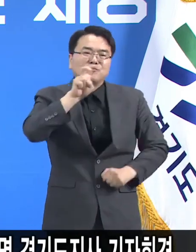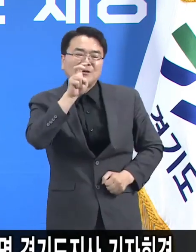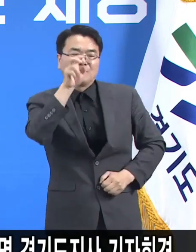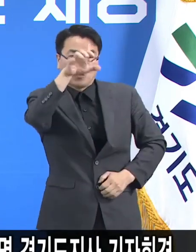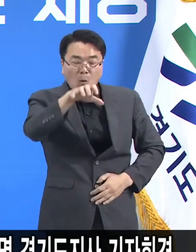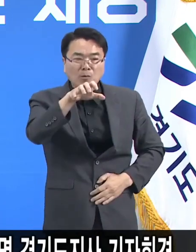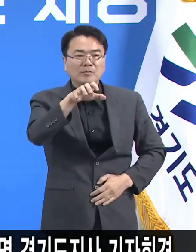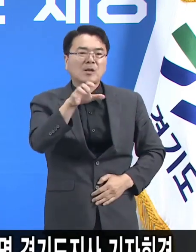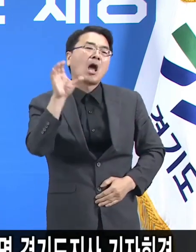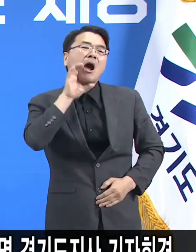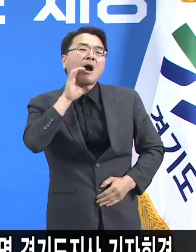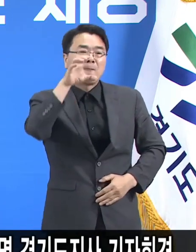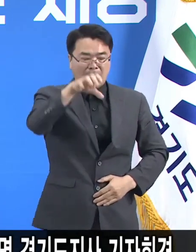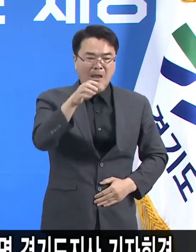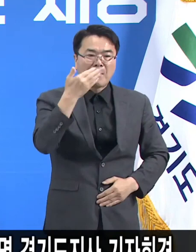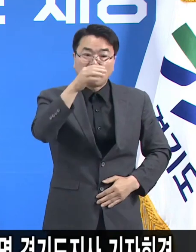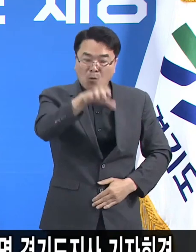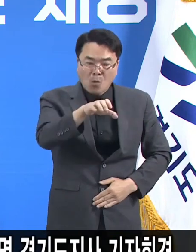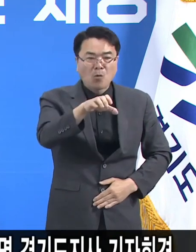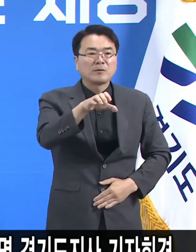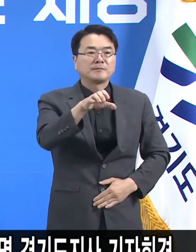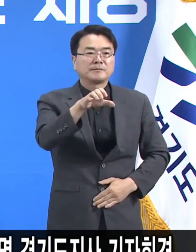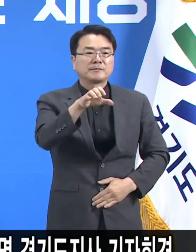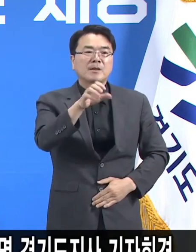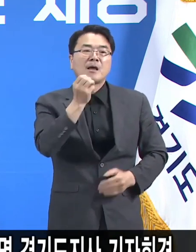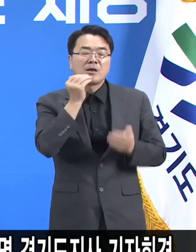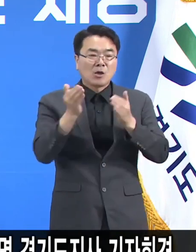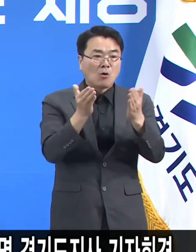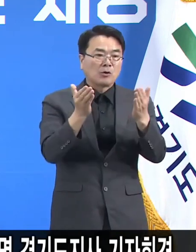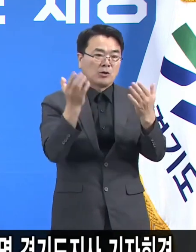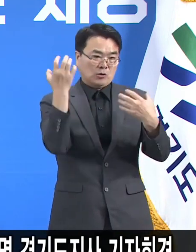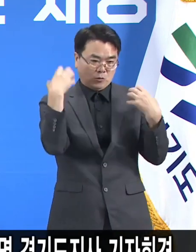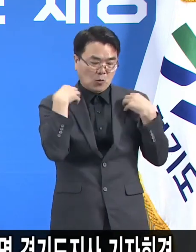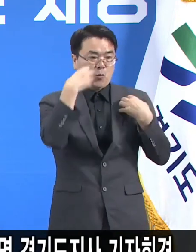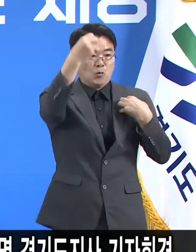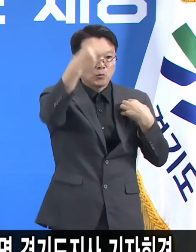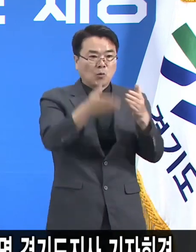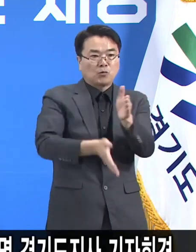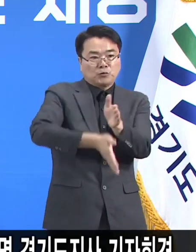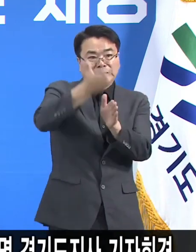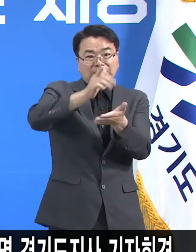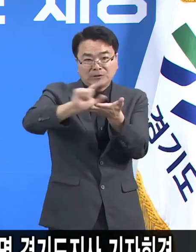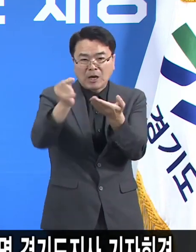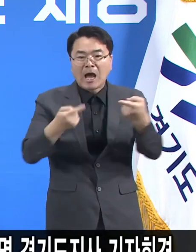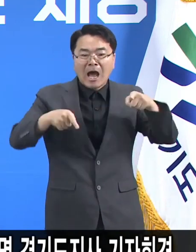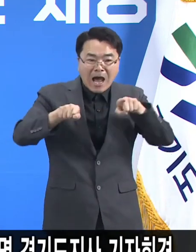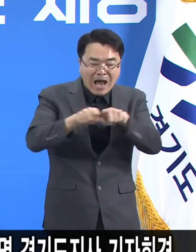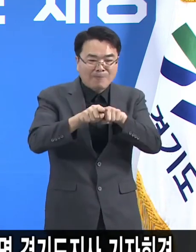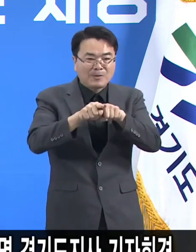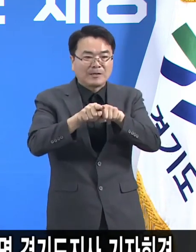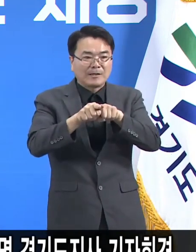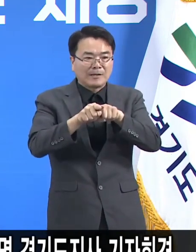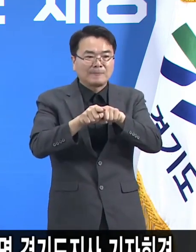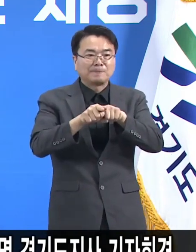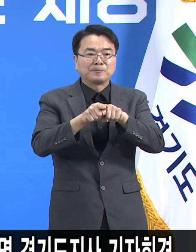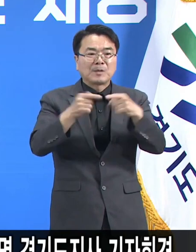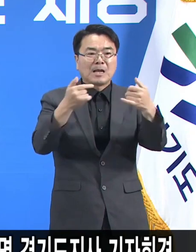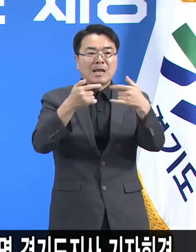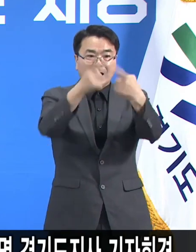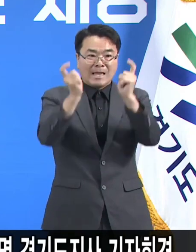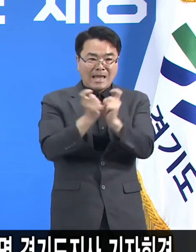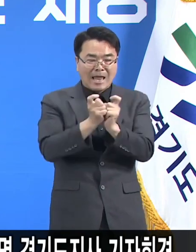식당, 카페 등에 대해서 도와 시군 합동으로 운영시간 준수 여부, 사적 모임 금지 등을